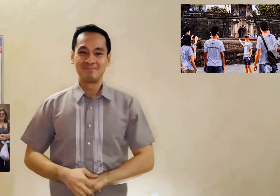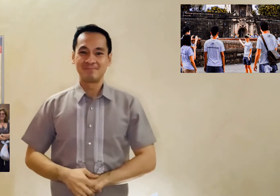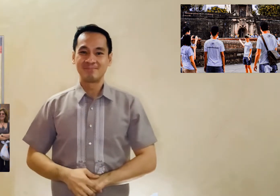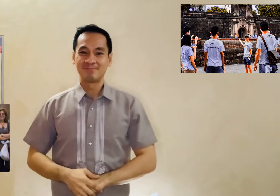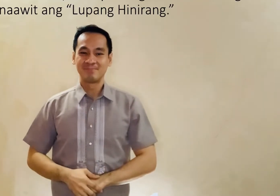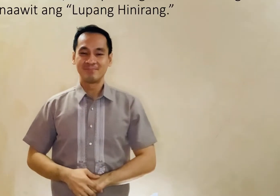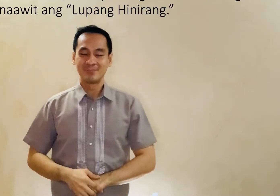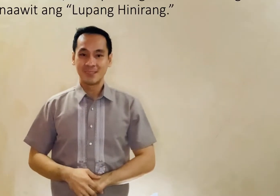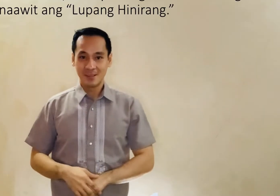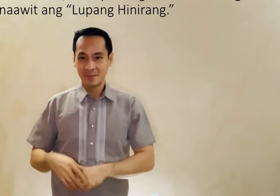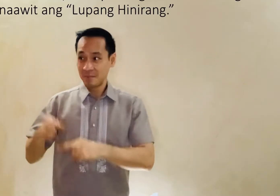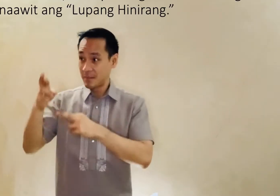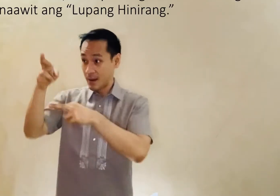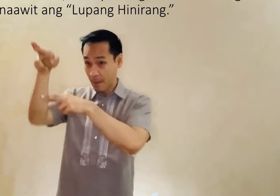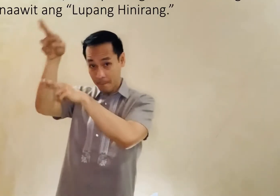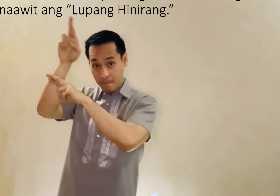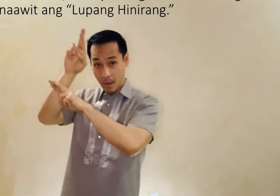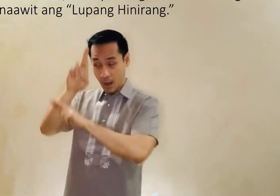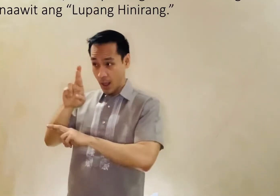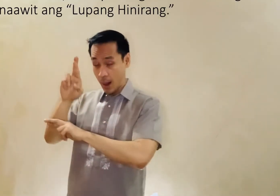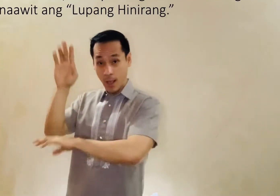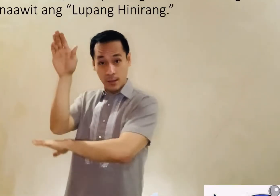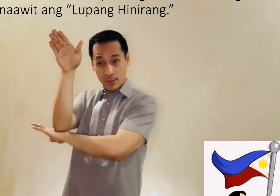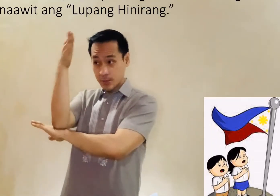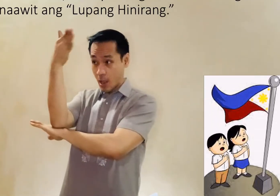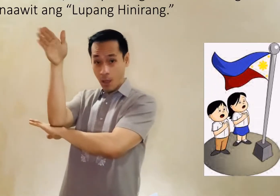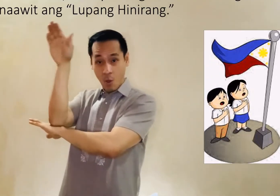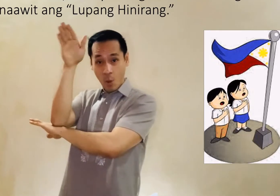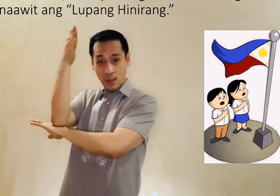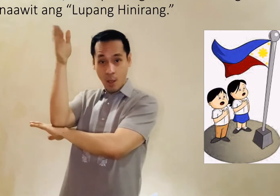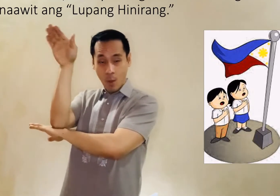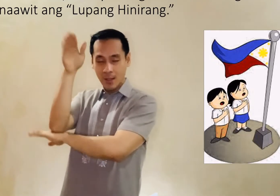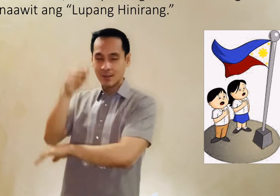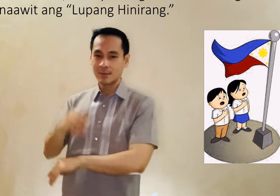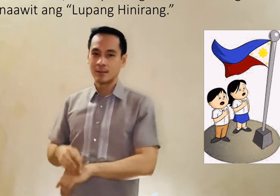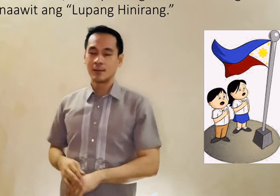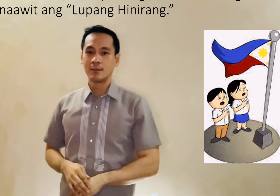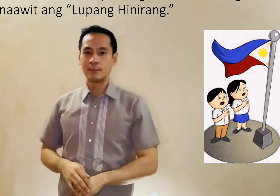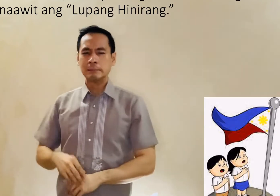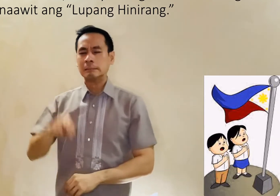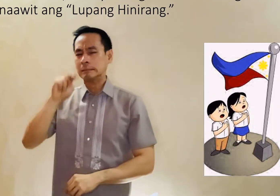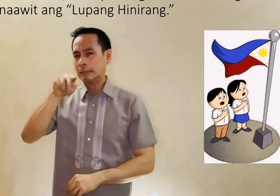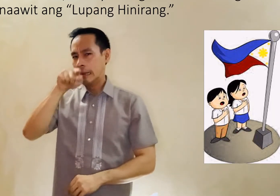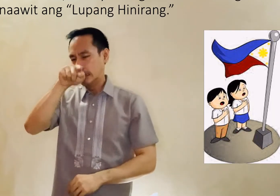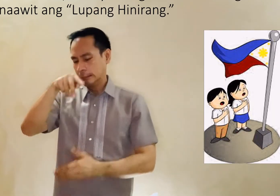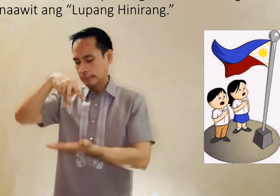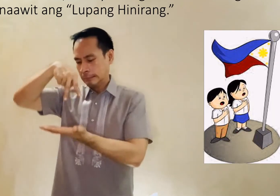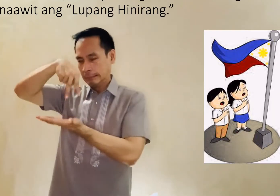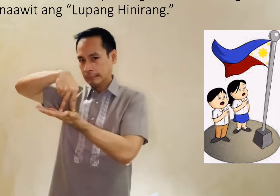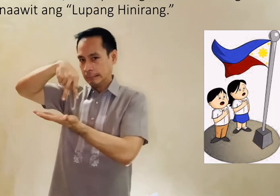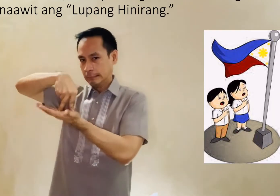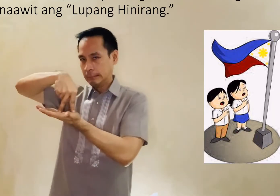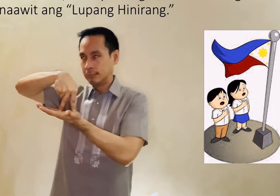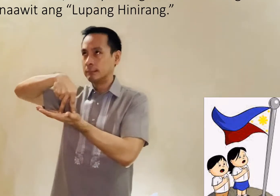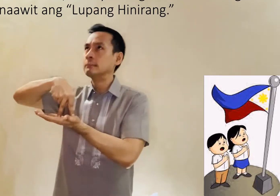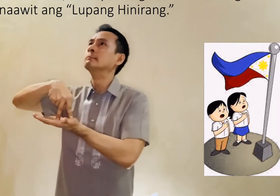Bilang paggalang sa watawat Bilang paggalang sa watawat, tumayo ng tuwid